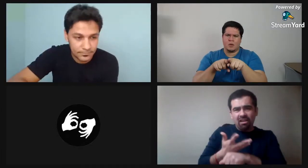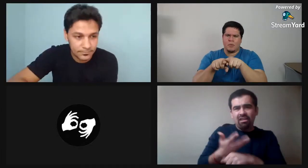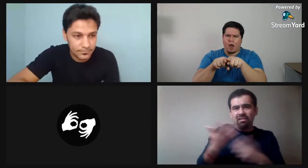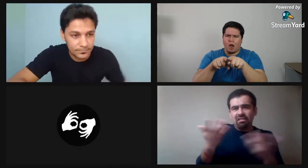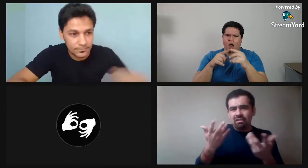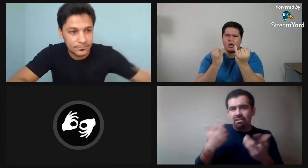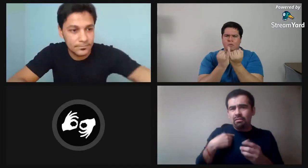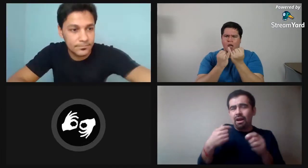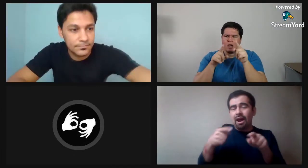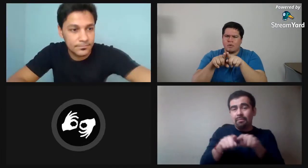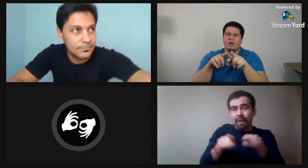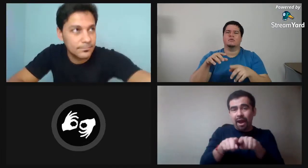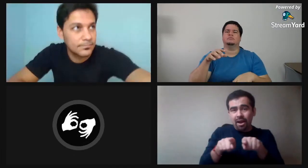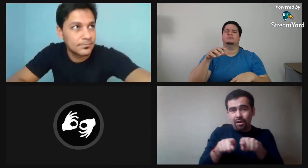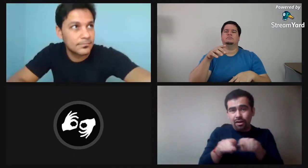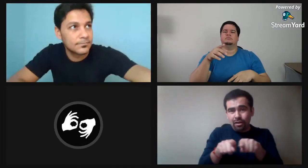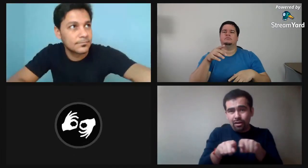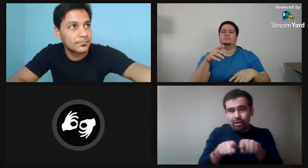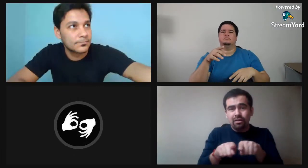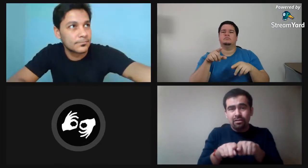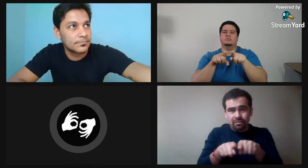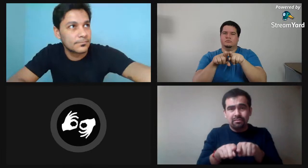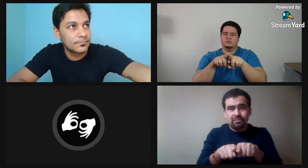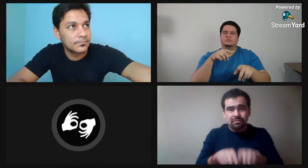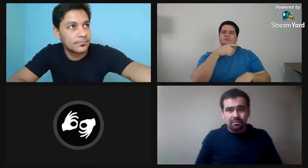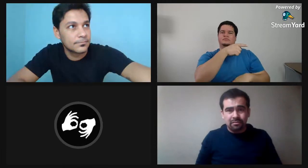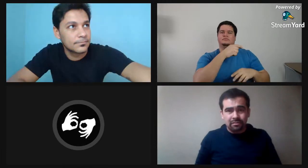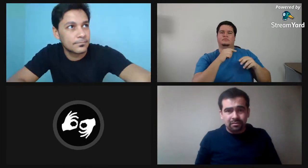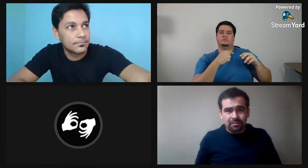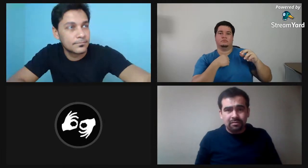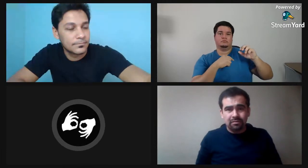y tengo un hermano, si esta es la seña, un hermano.